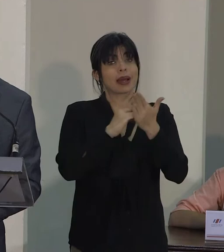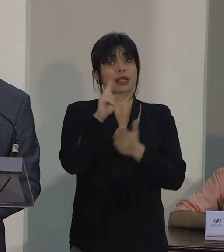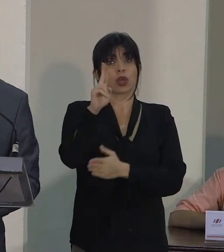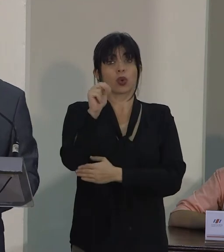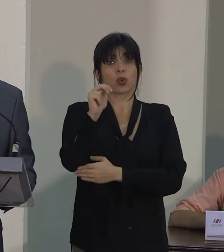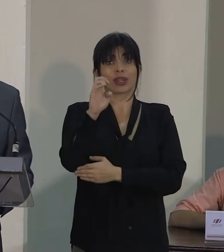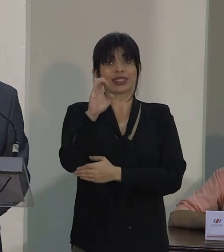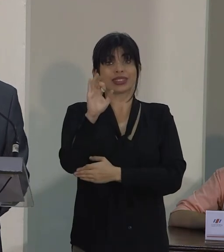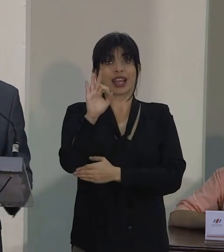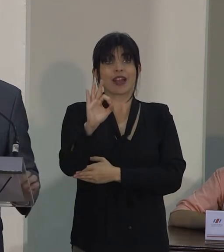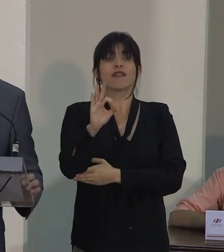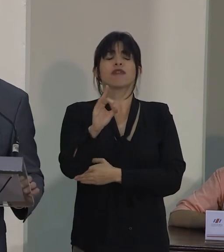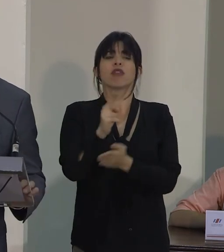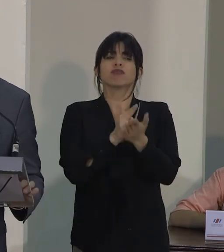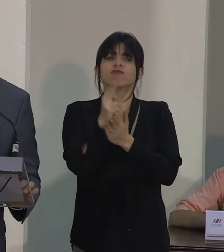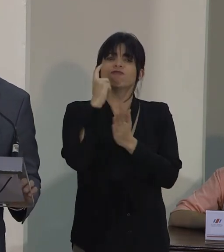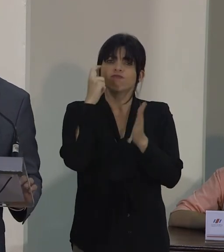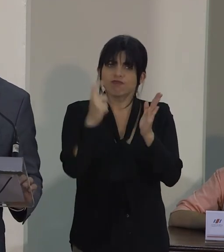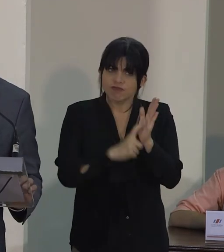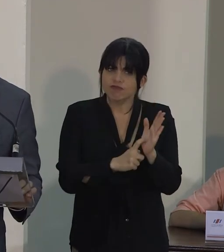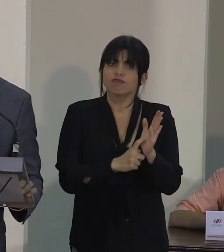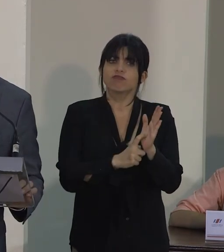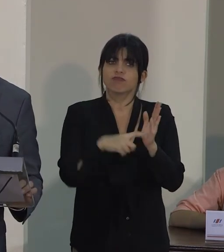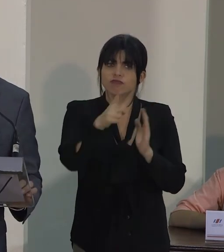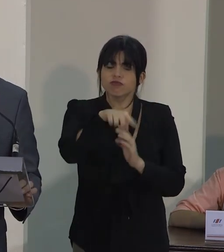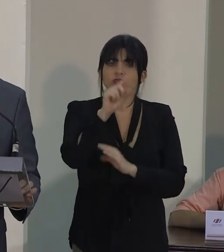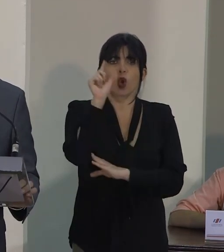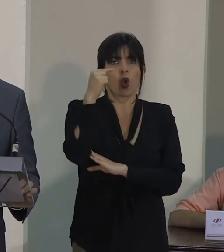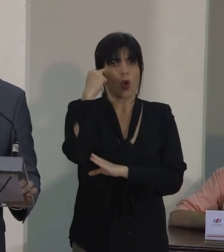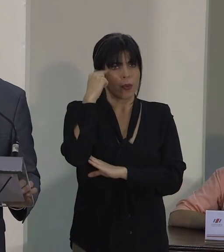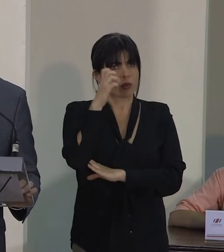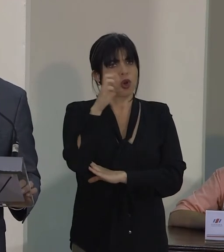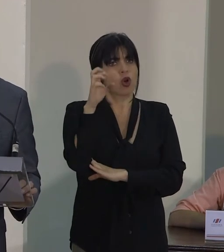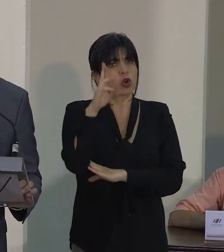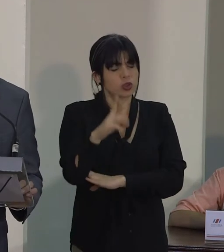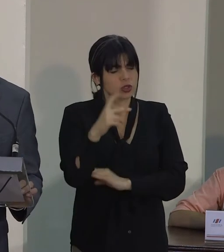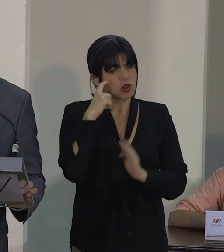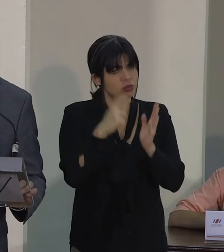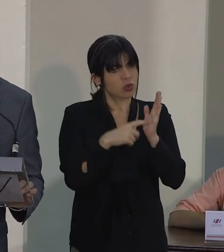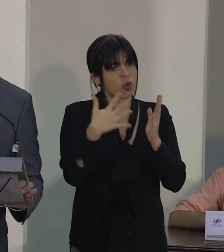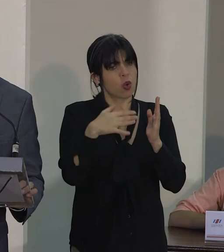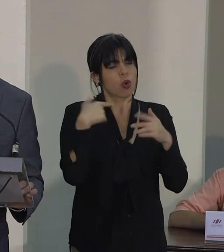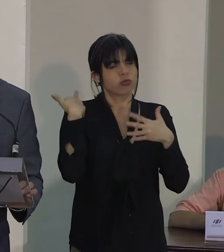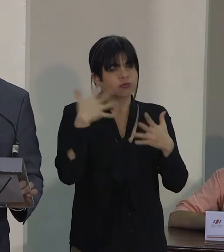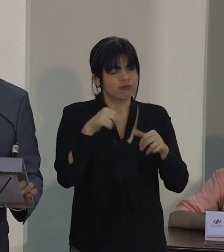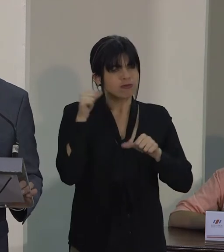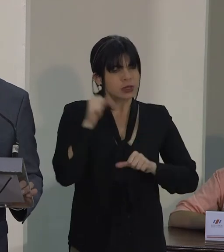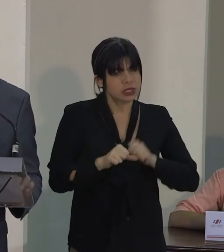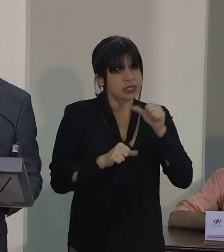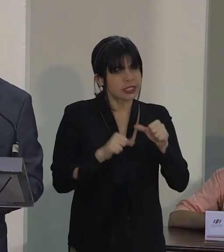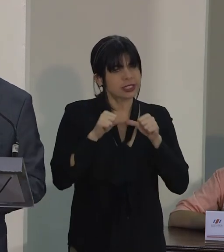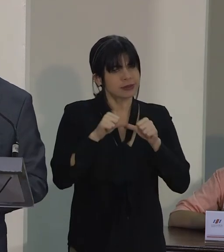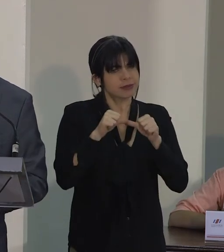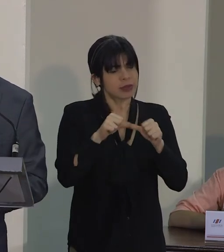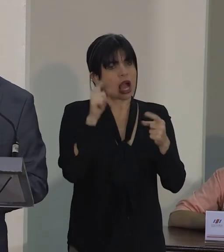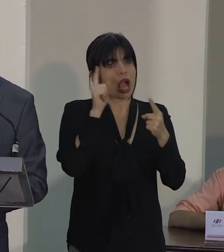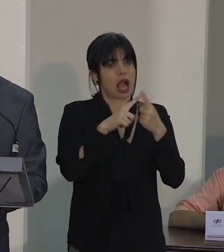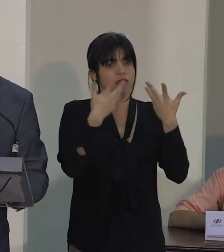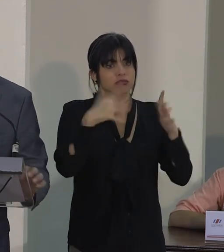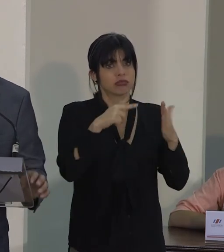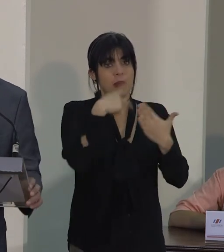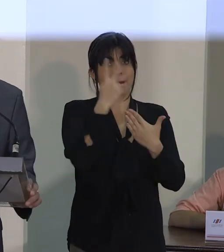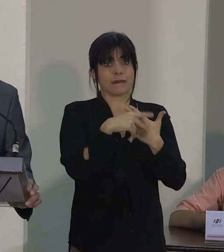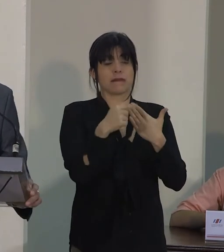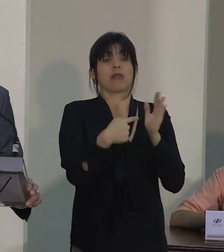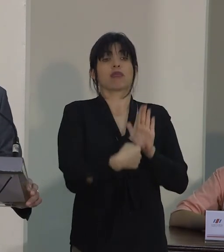UNICEF, nuestro sincero reconocimiento al gobierno de Costa Rica por su persistencia en la conclusión de este plan, el